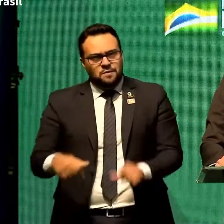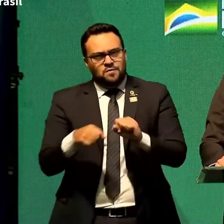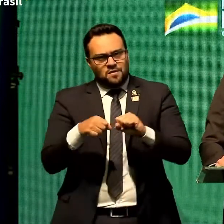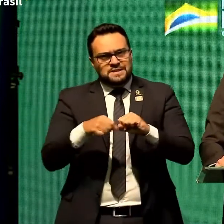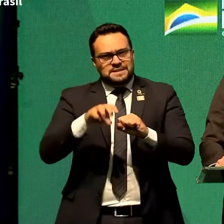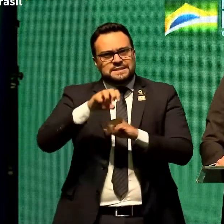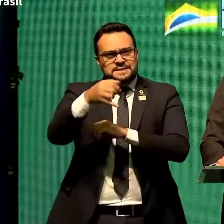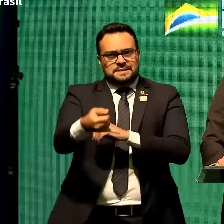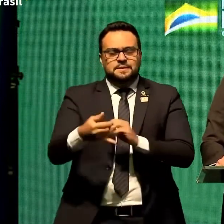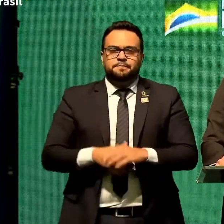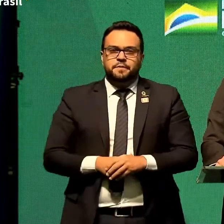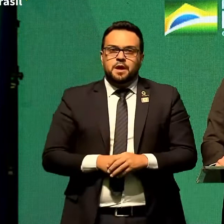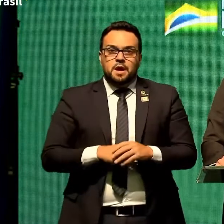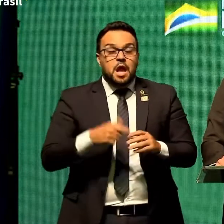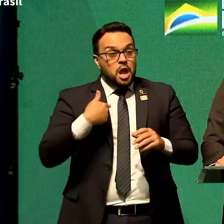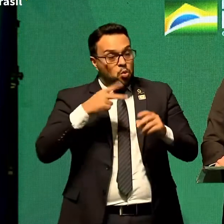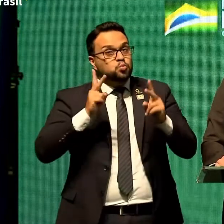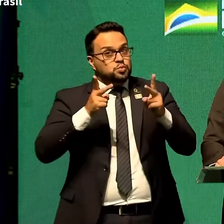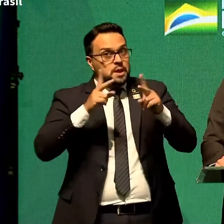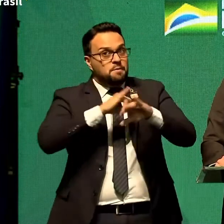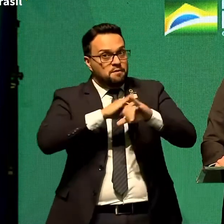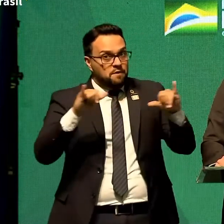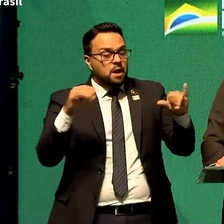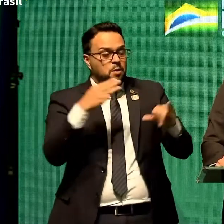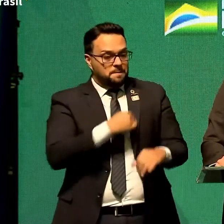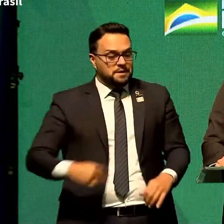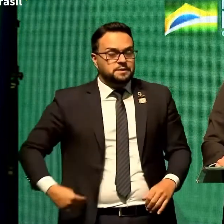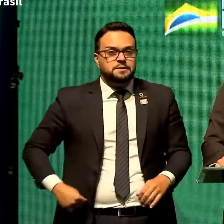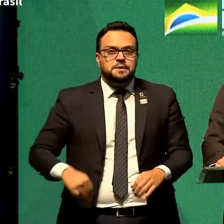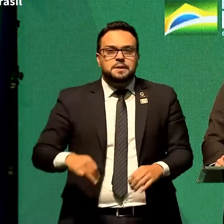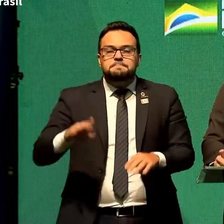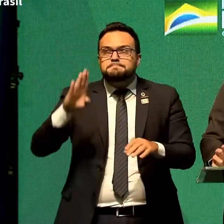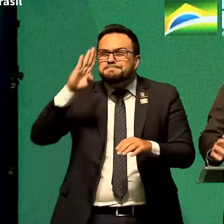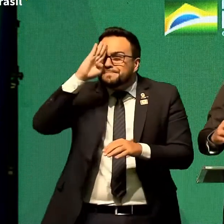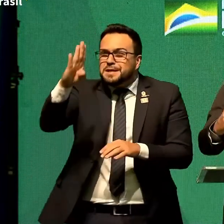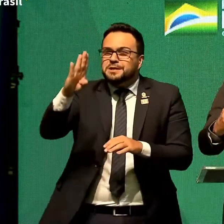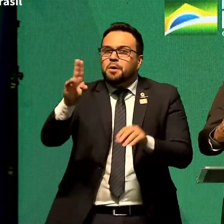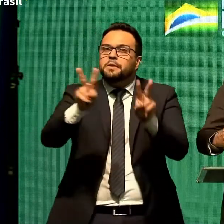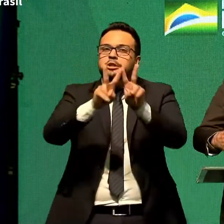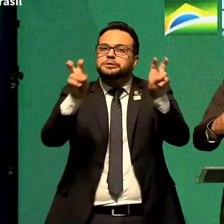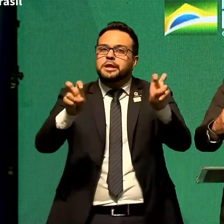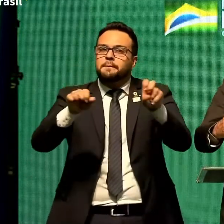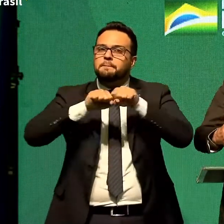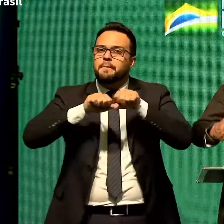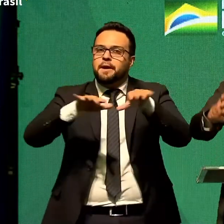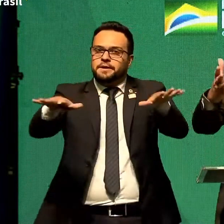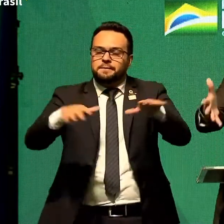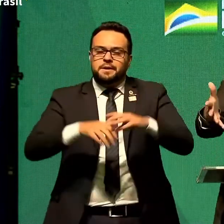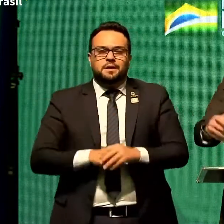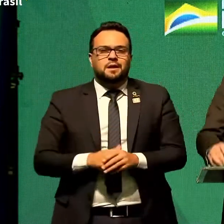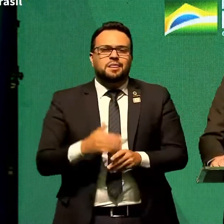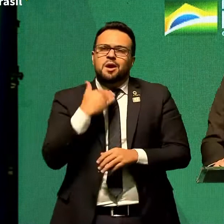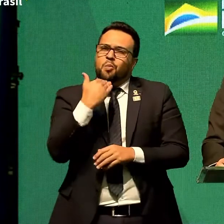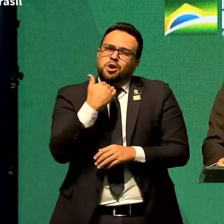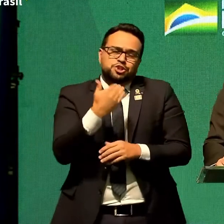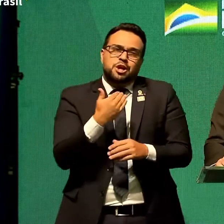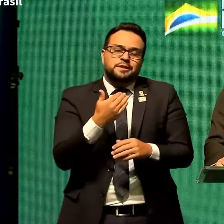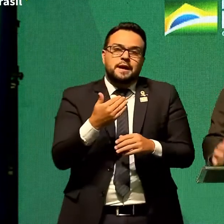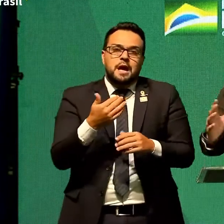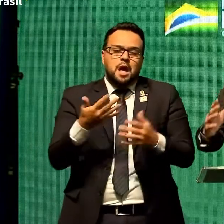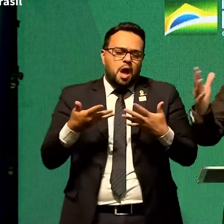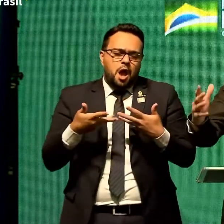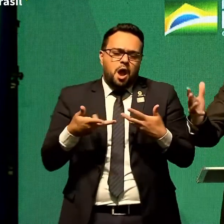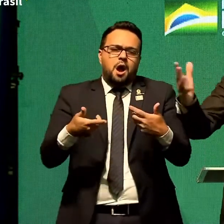eu sempre falo para os ministros em especial no tocante à pandemia não basta você fazer um excelente trabalho no seu